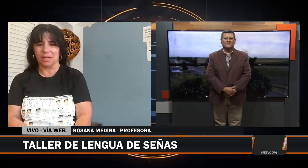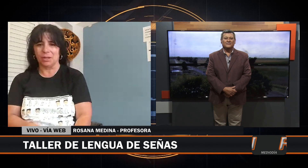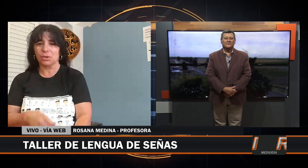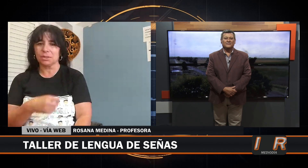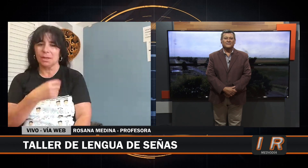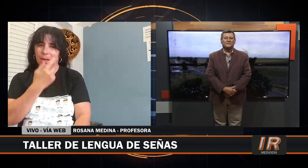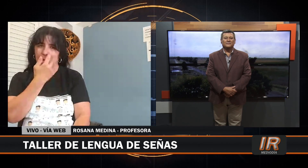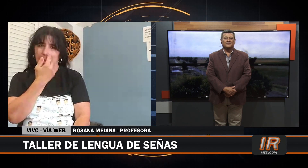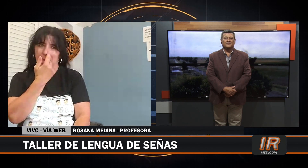a Dios.